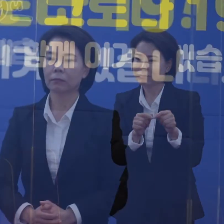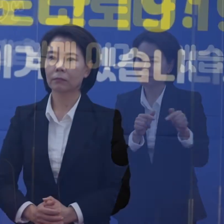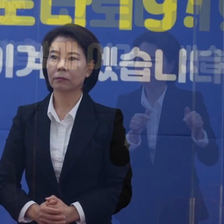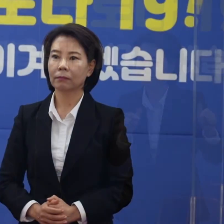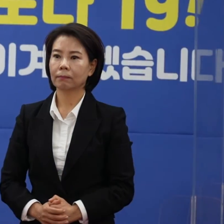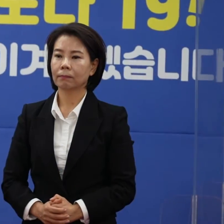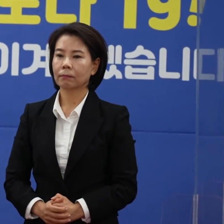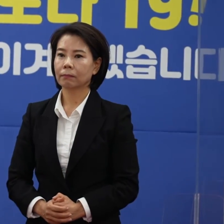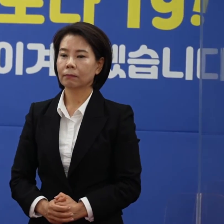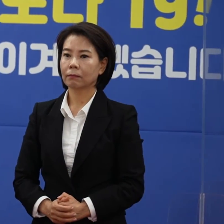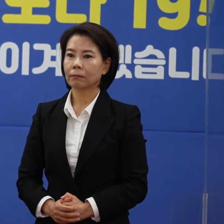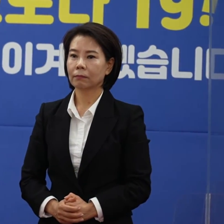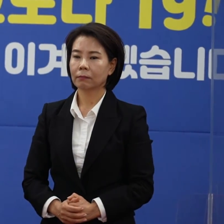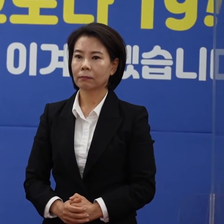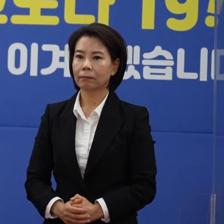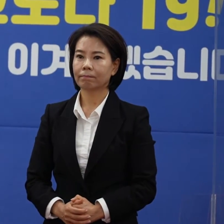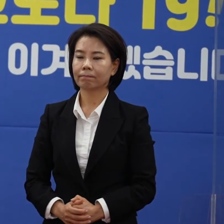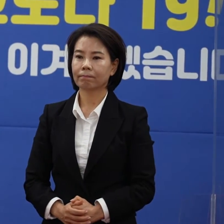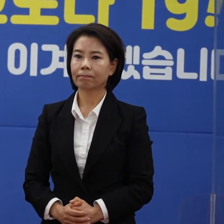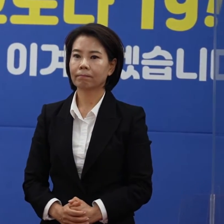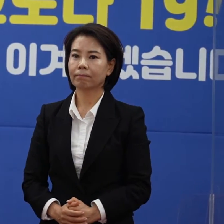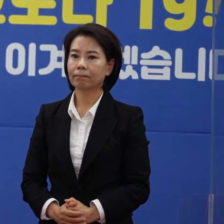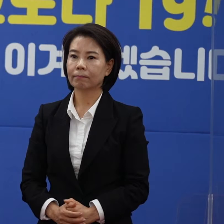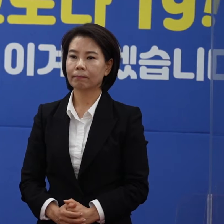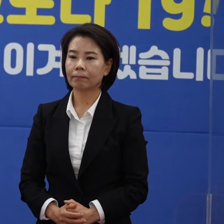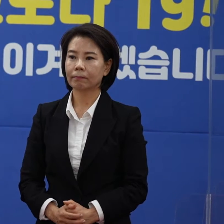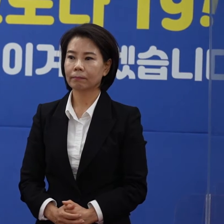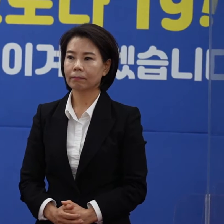역학조사관 안성배입니다.